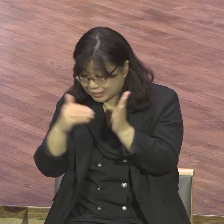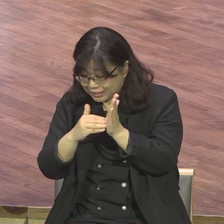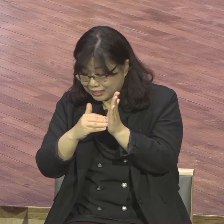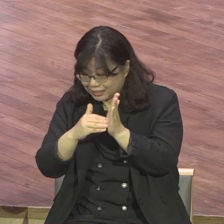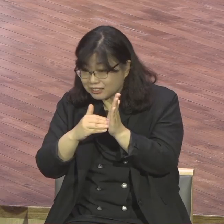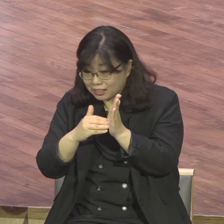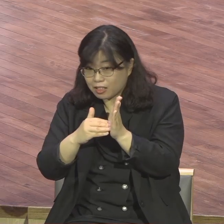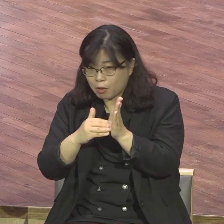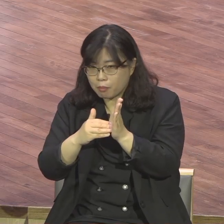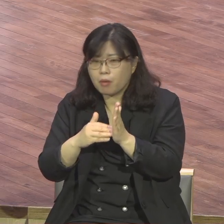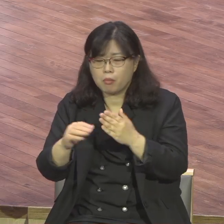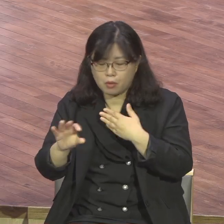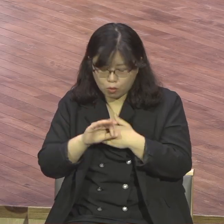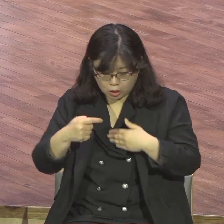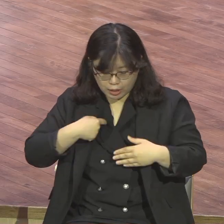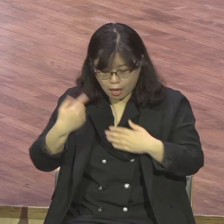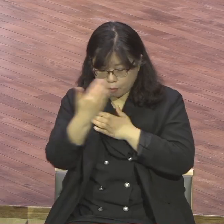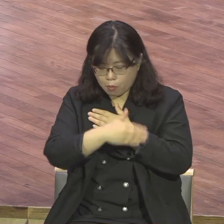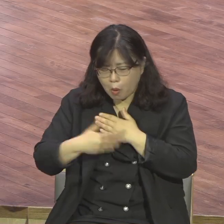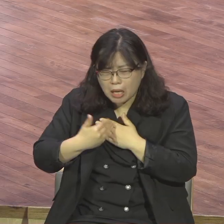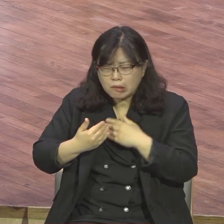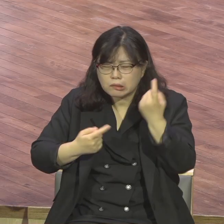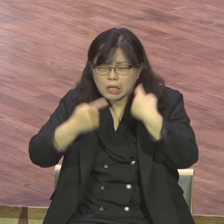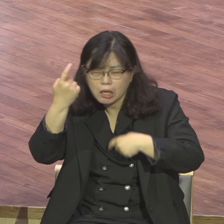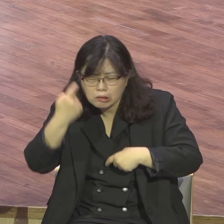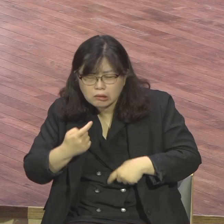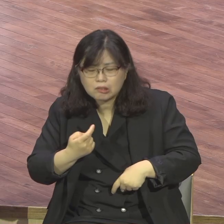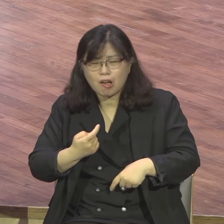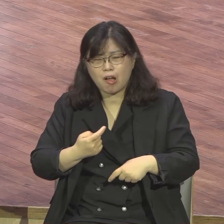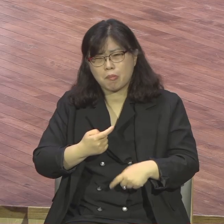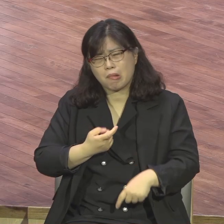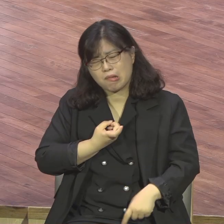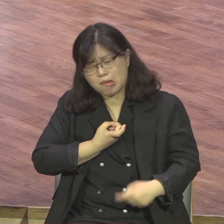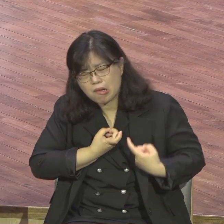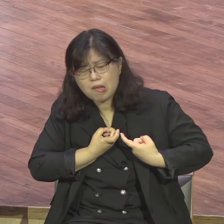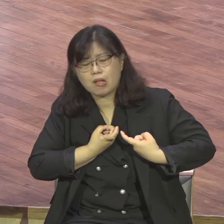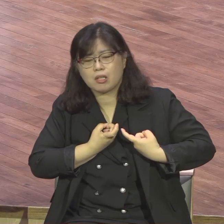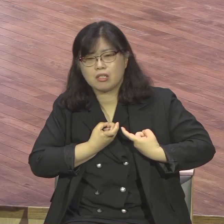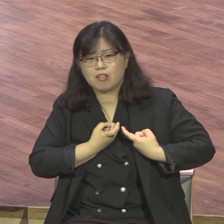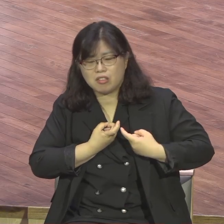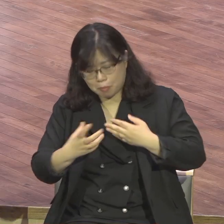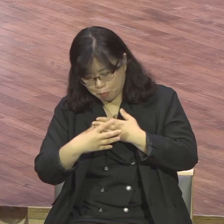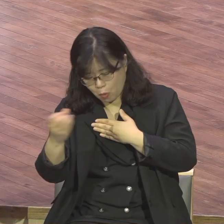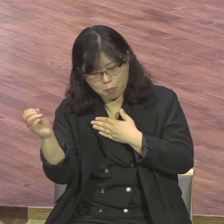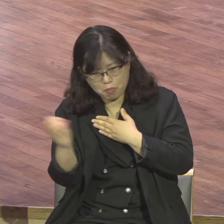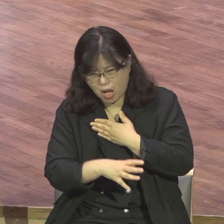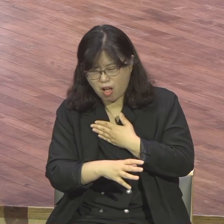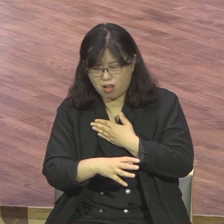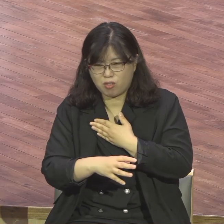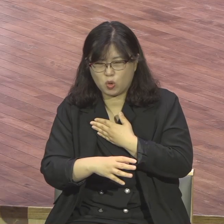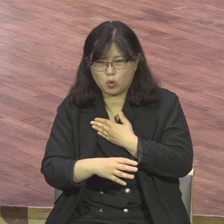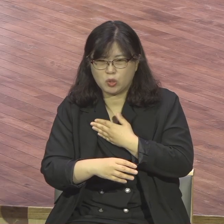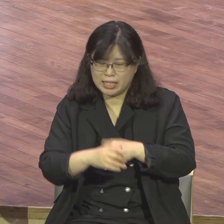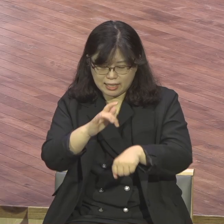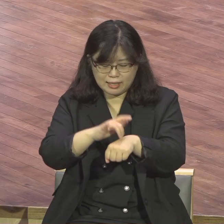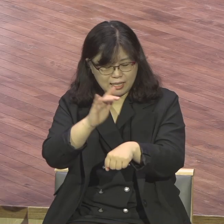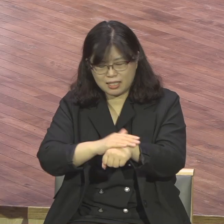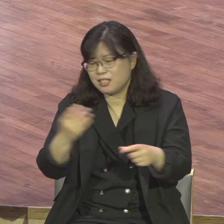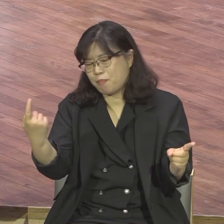체질이 바뀌어야 돼요 이것이 하나님이 기뻐하시는 거룩한 산재물이